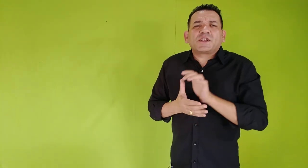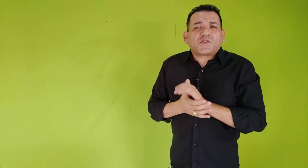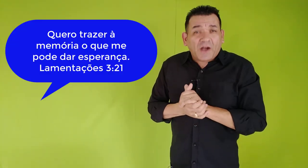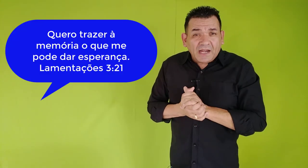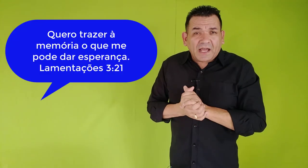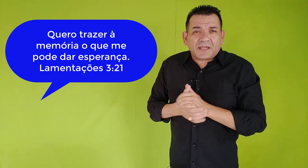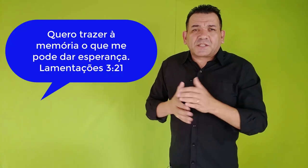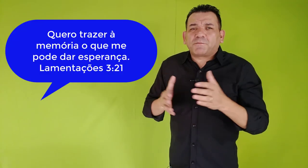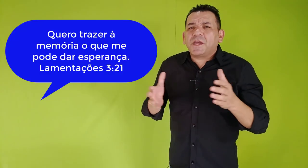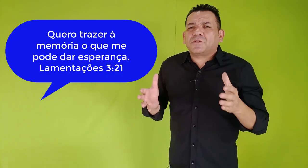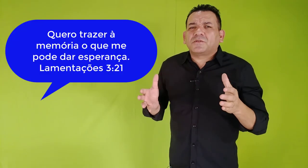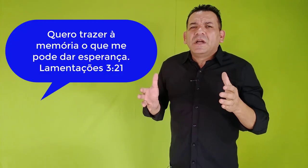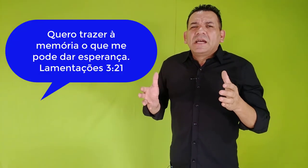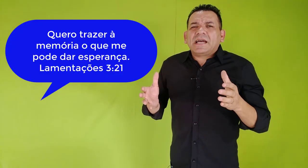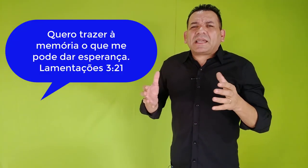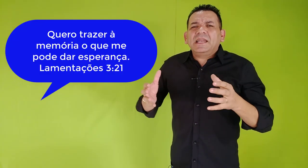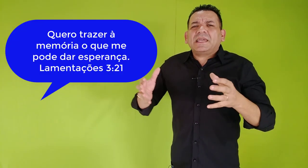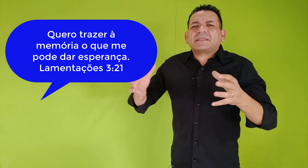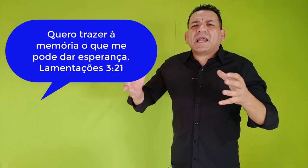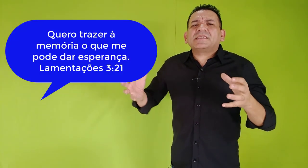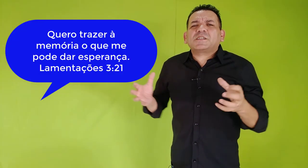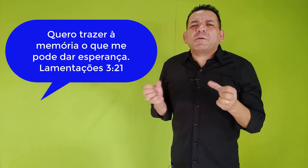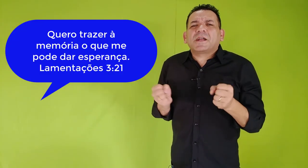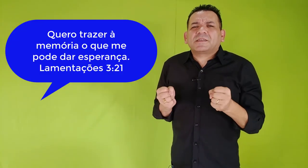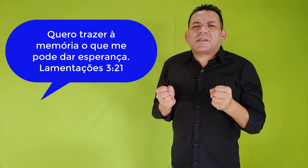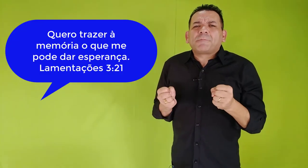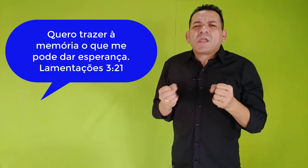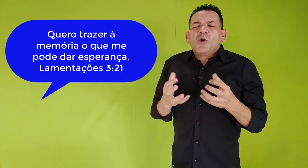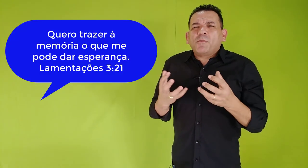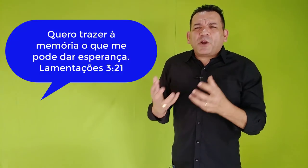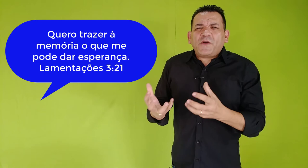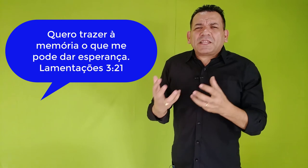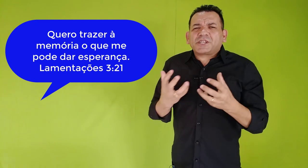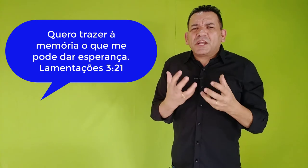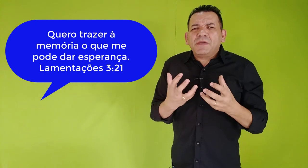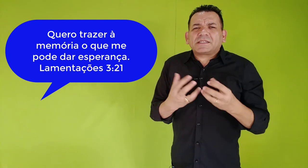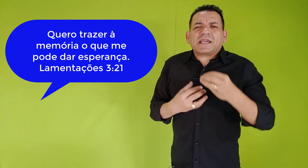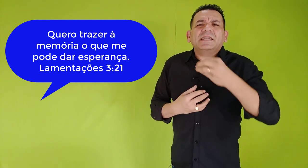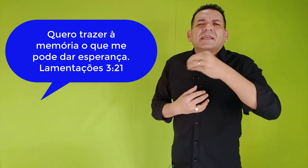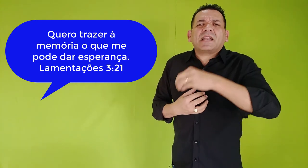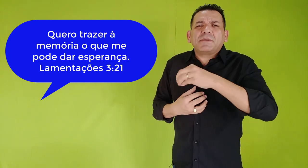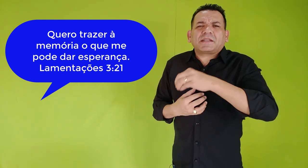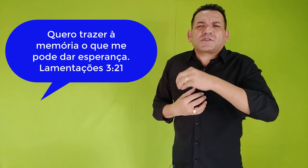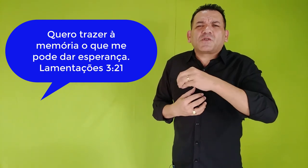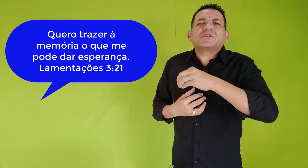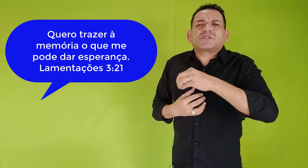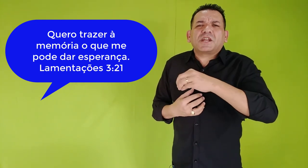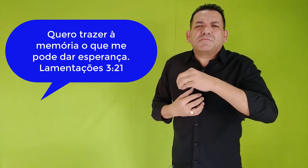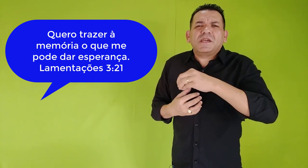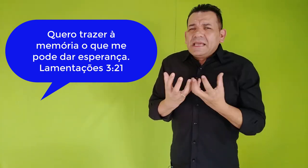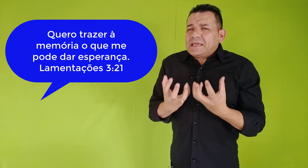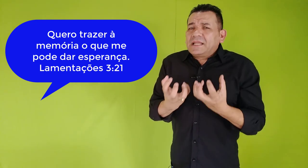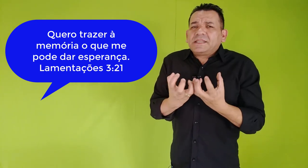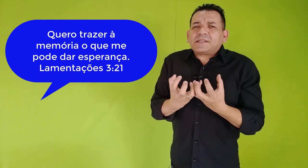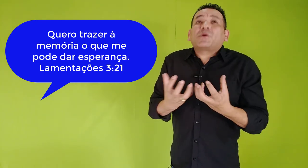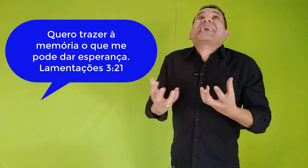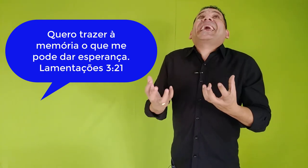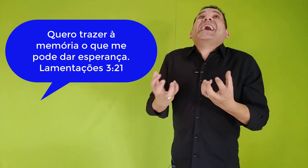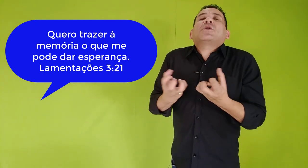fala a respeito daquilo que lhe esperança. O profeta Jeremias, aqui nas Lamentações de Jeremias, ele diz, eu quero